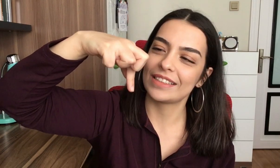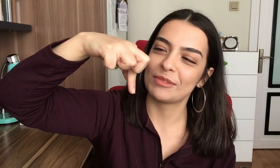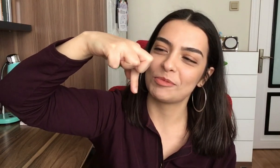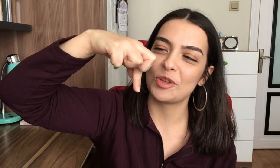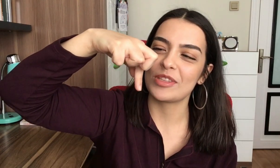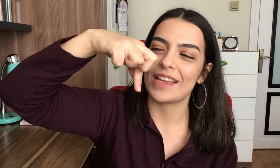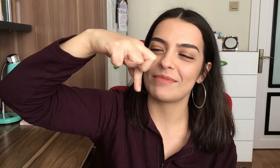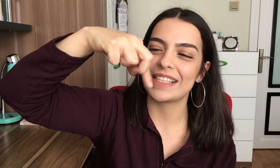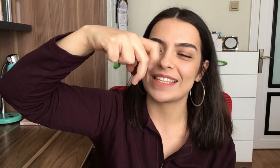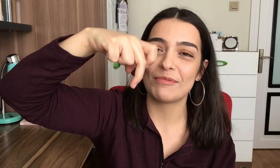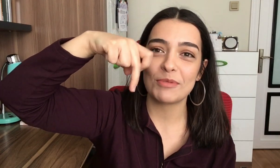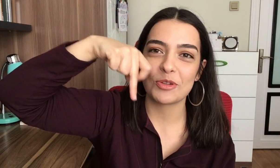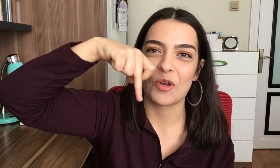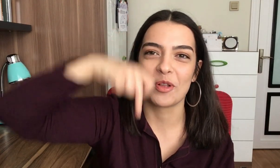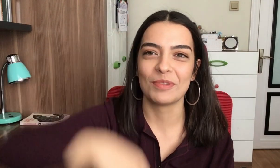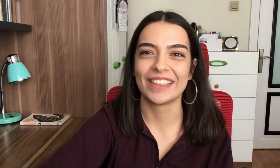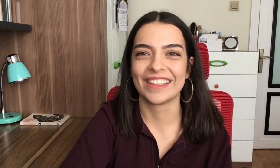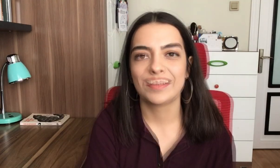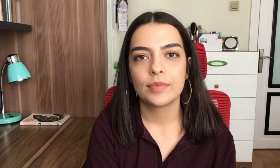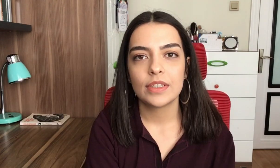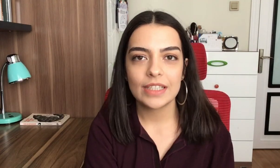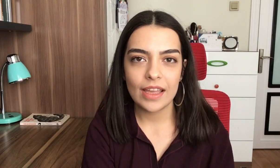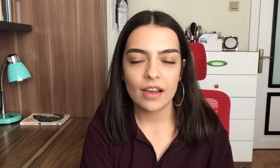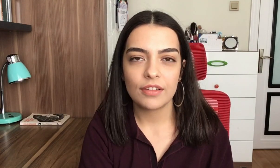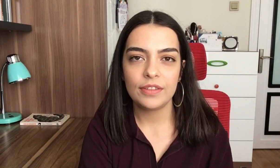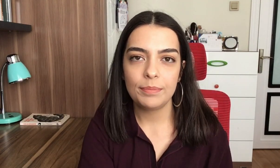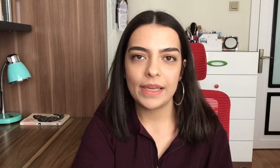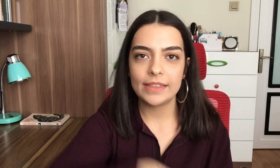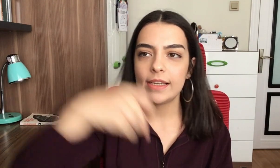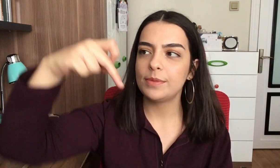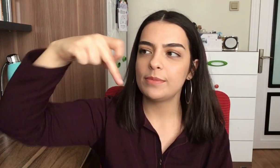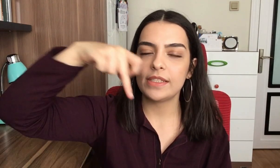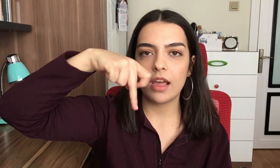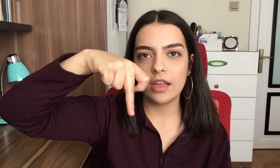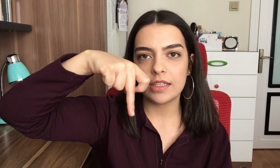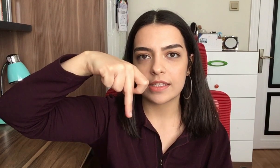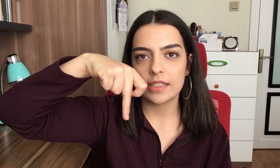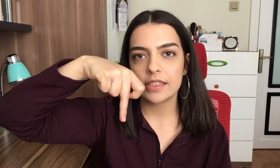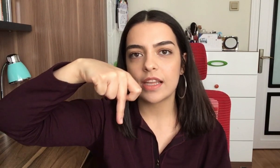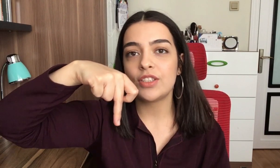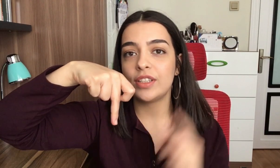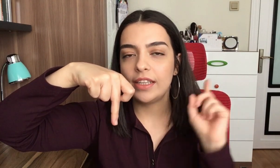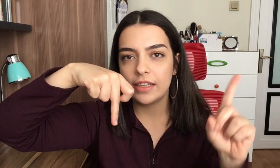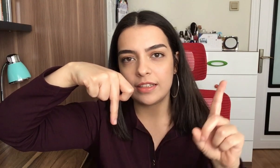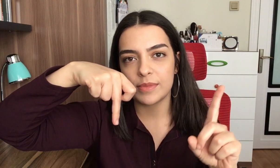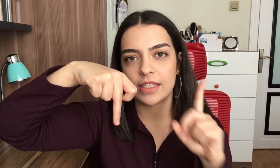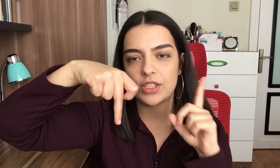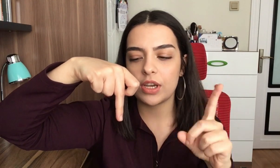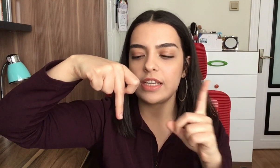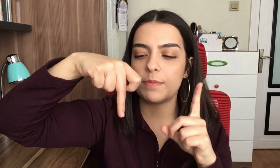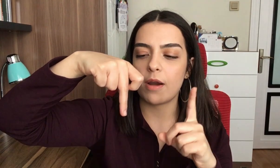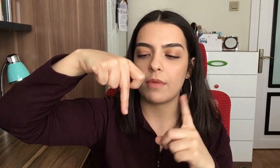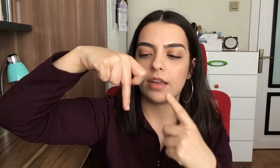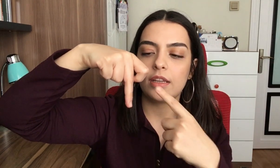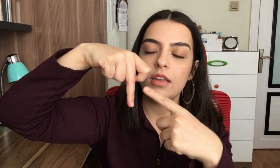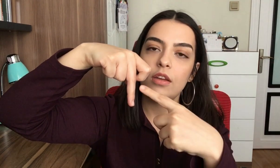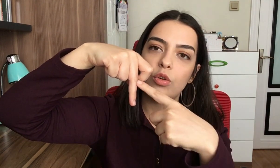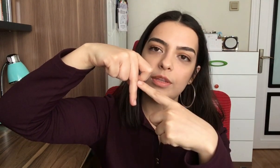Bunu göstermek istedim ama çok olmadı. R harfi P'de yaptığımızın aynısı. Sadece diğer elimizin işaret parmağıyla ona bir